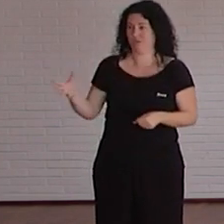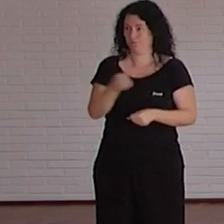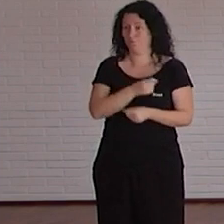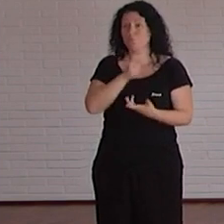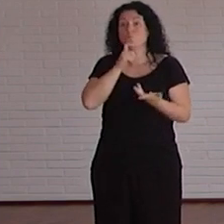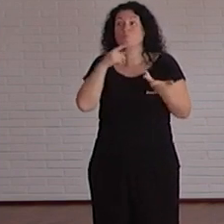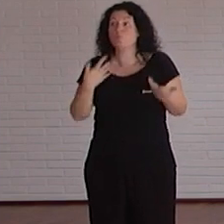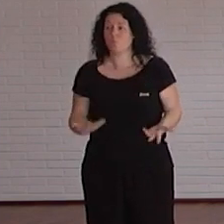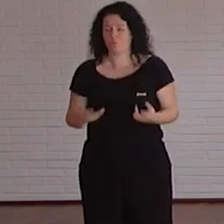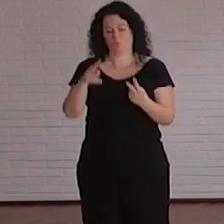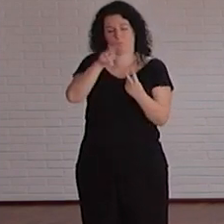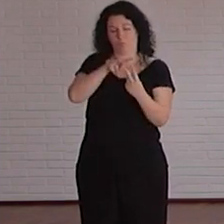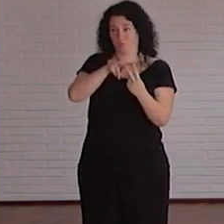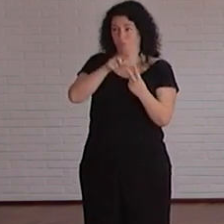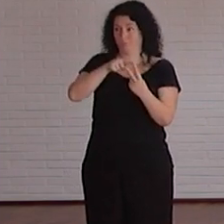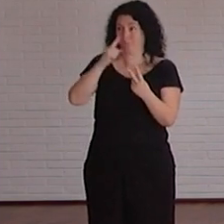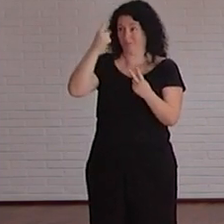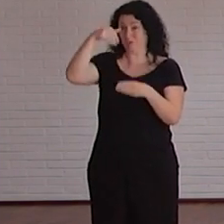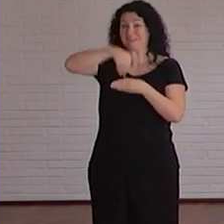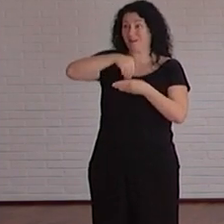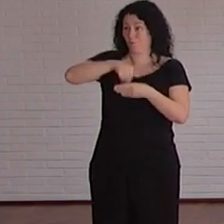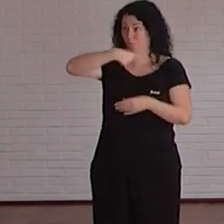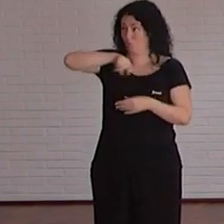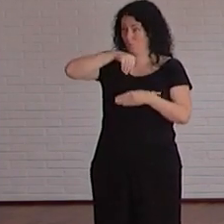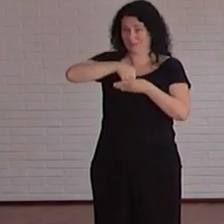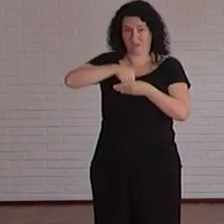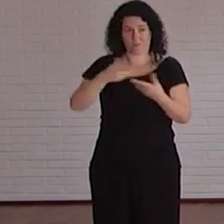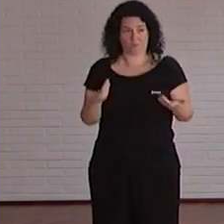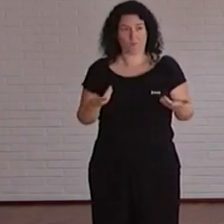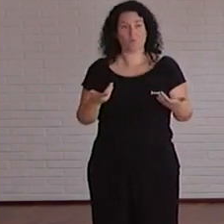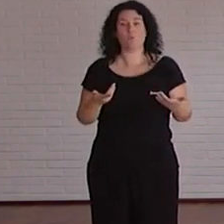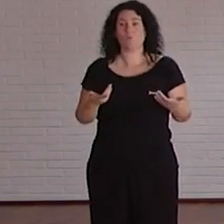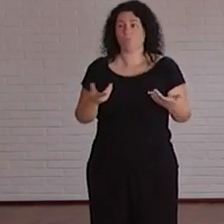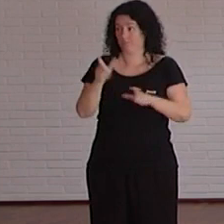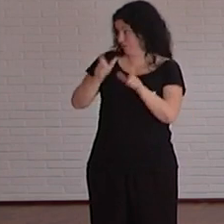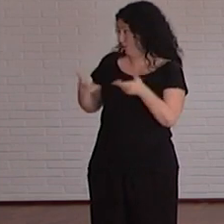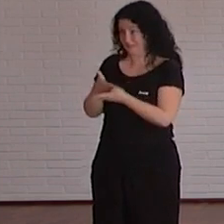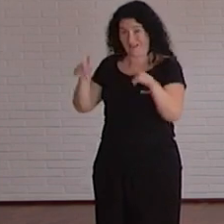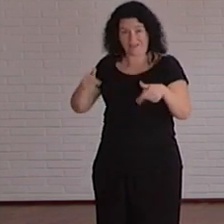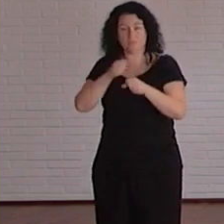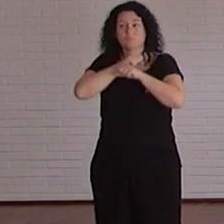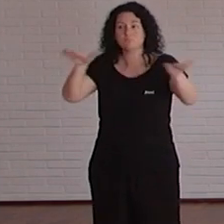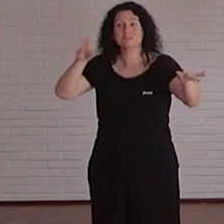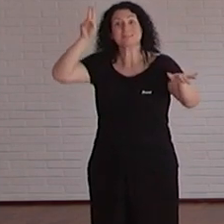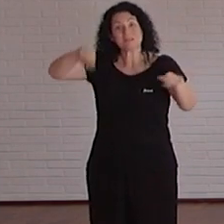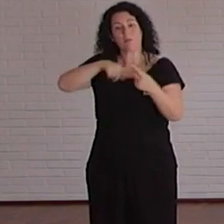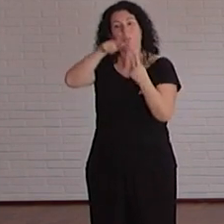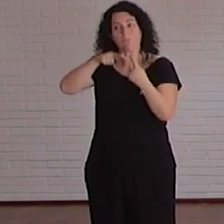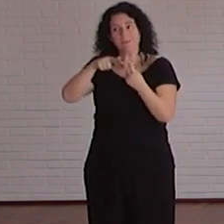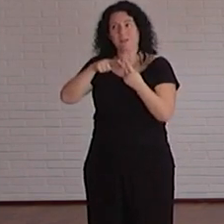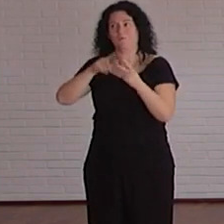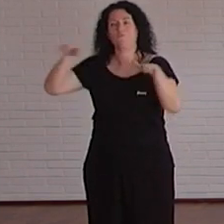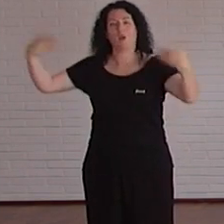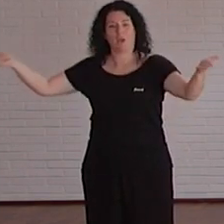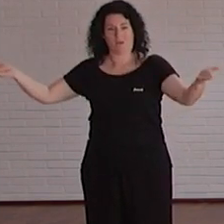vertiente por una parte interna para comunicar que es lo que está ocurriendo a nuestros públicos internos y luego también para ser altavoz en los